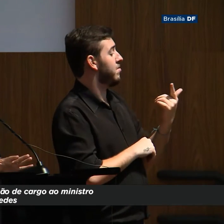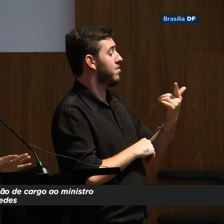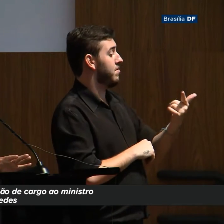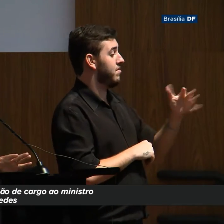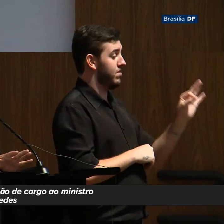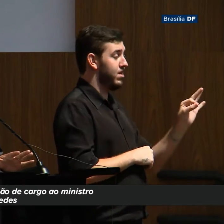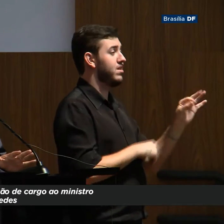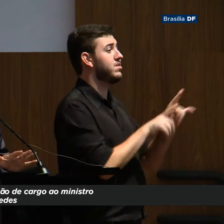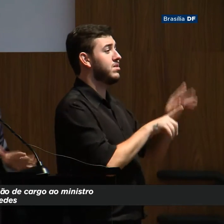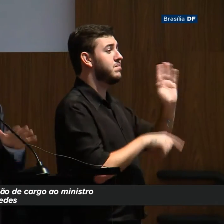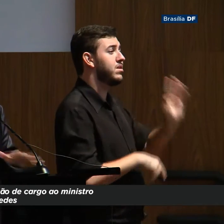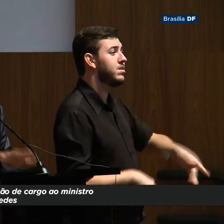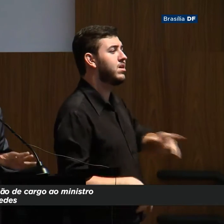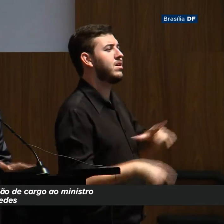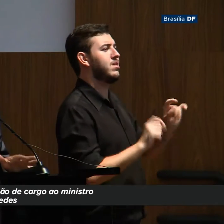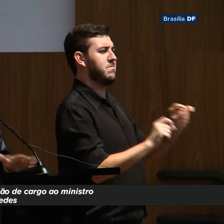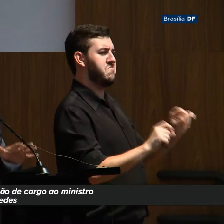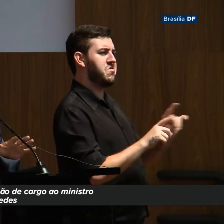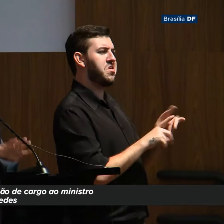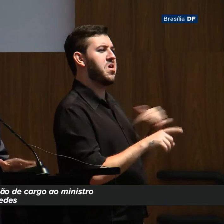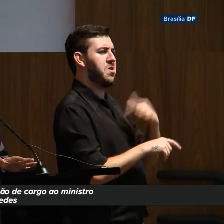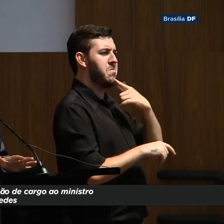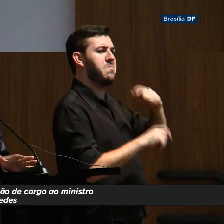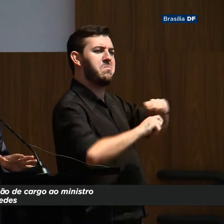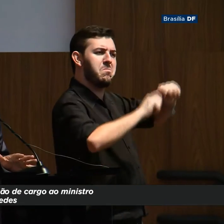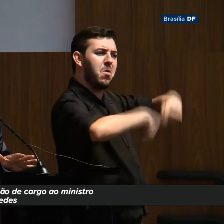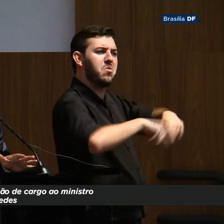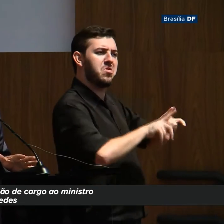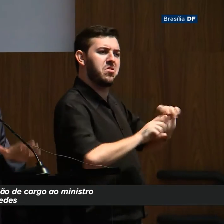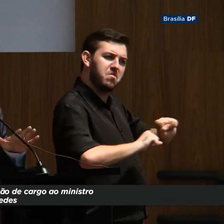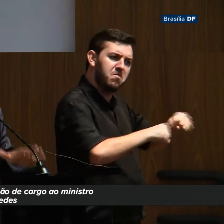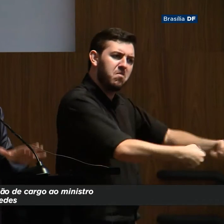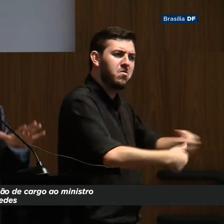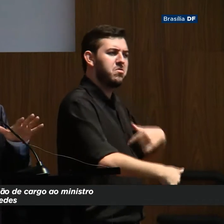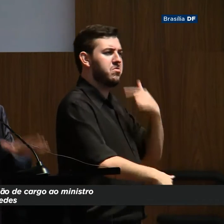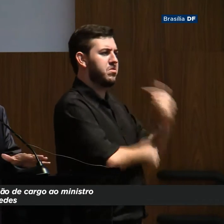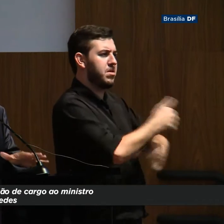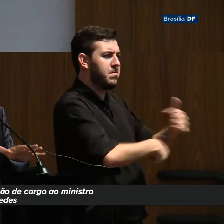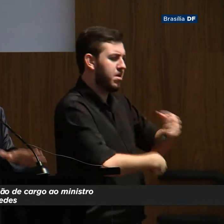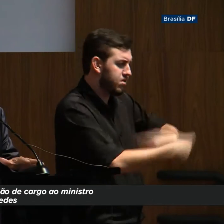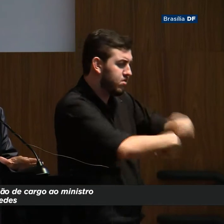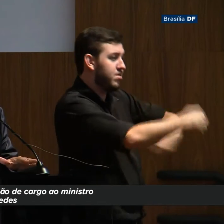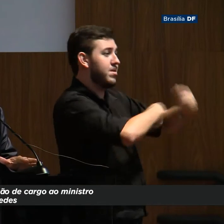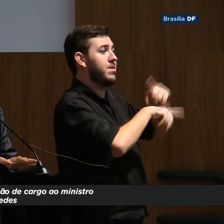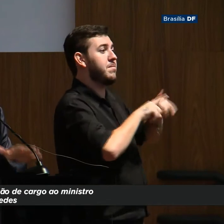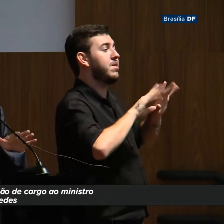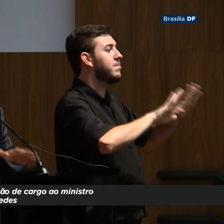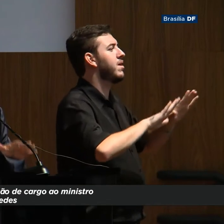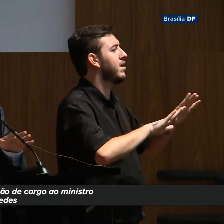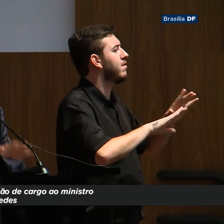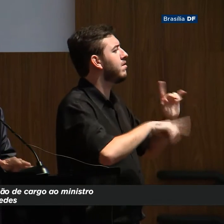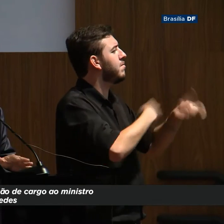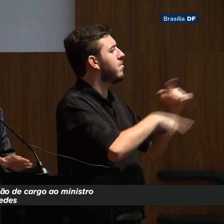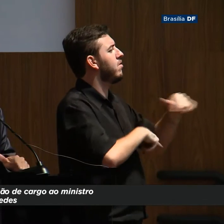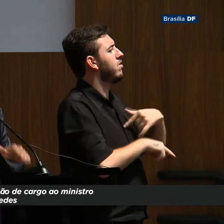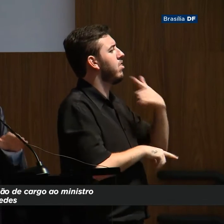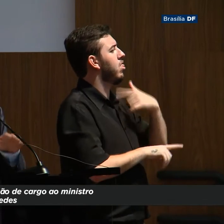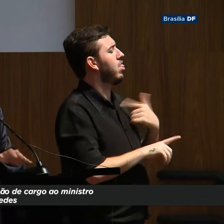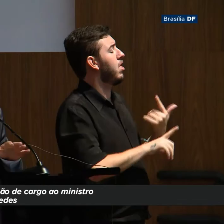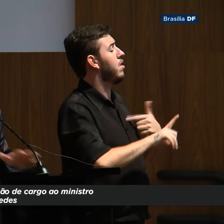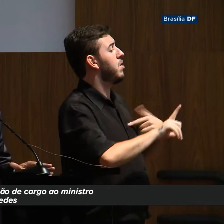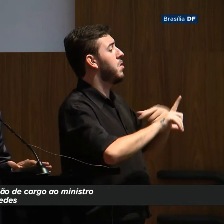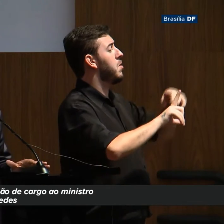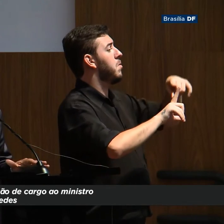potência pela insistência no modelo de economia de comando central em vez de uma economia